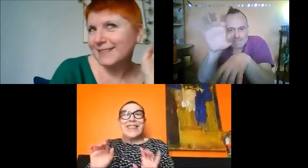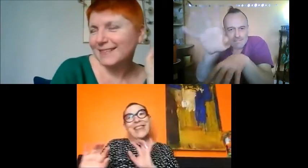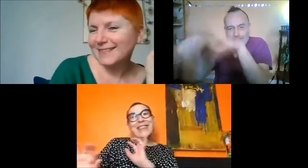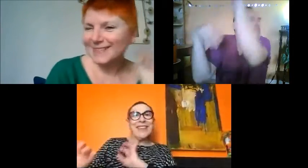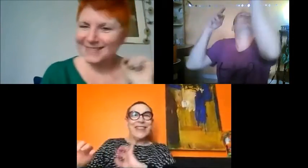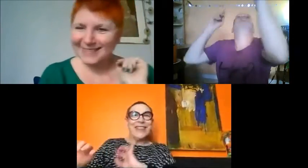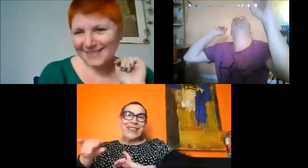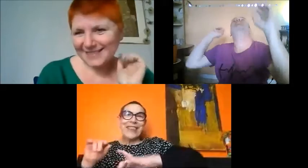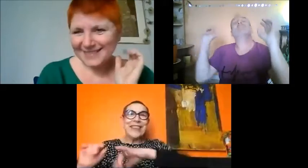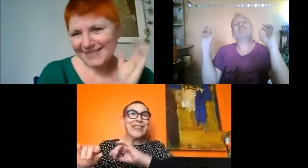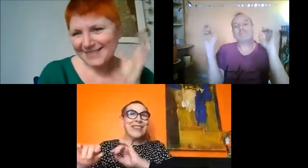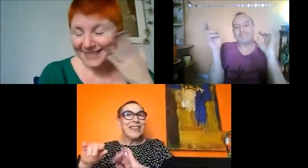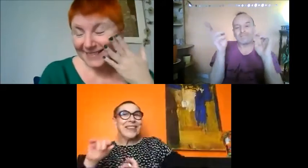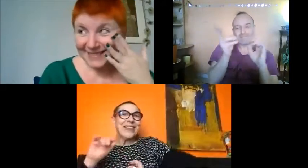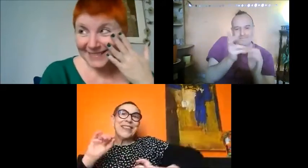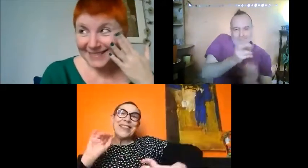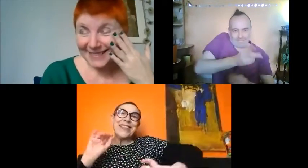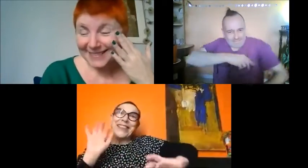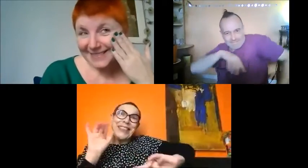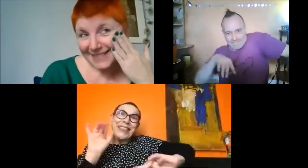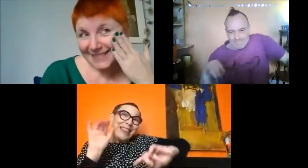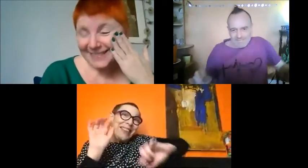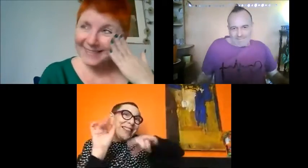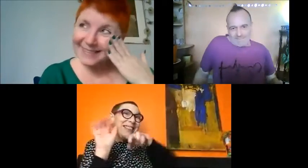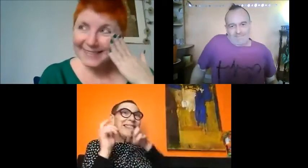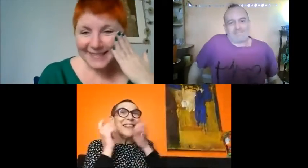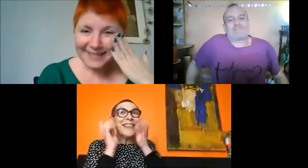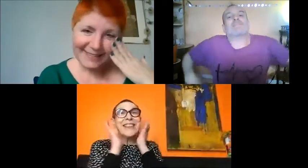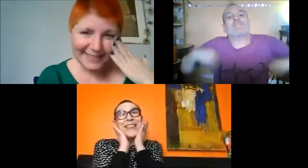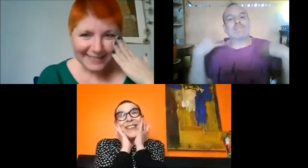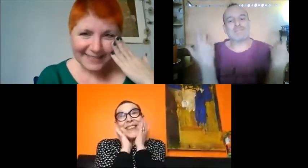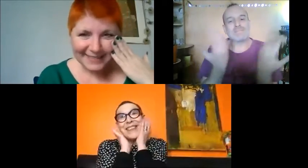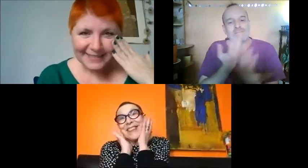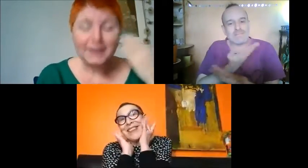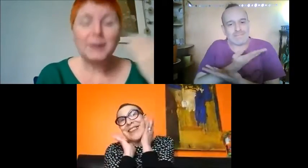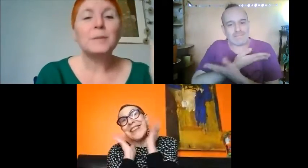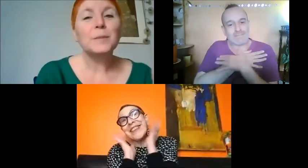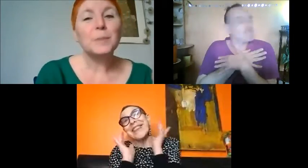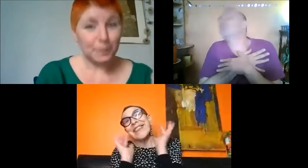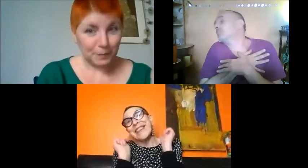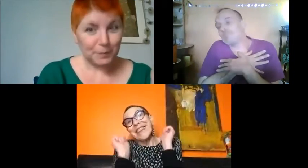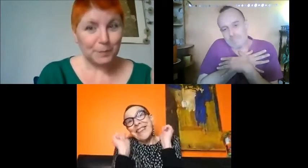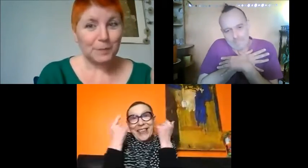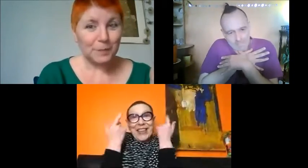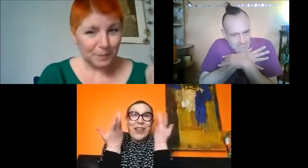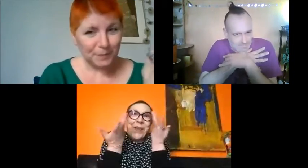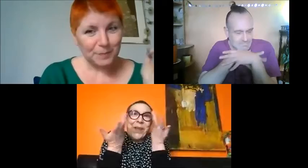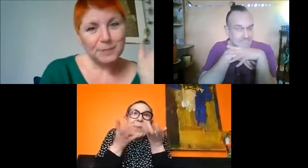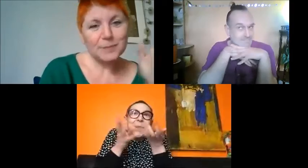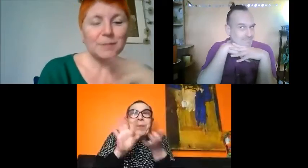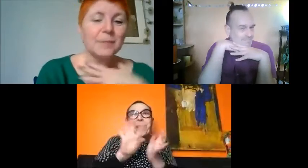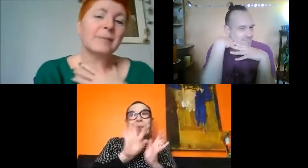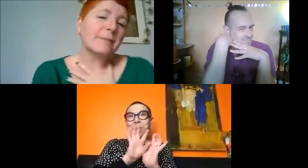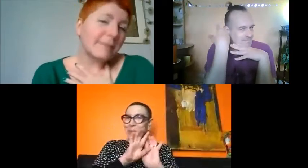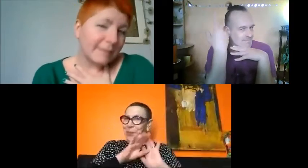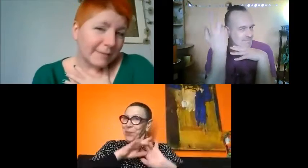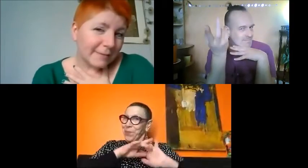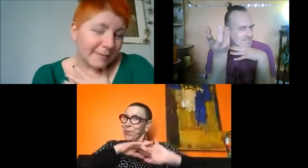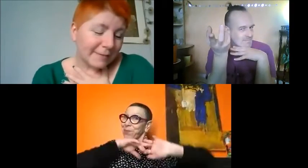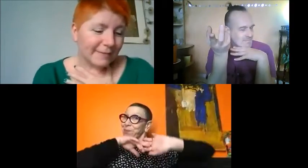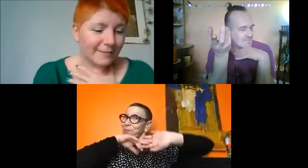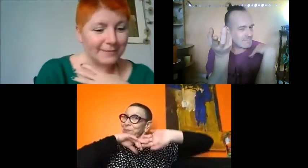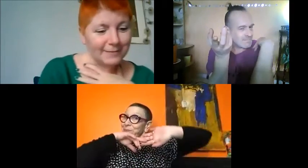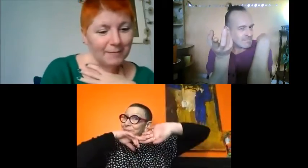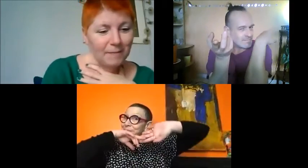Je me fais sucer la friandise, je me fais caresser le gardon, je me fais